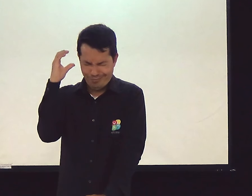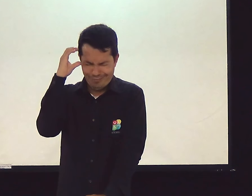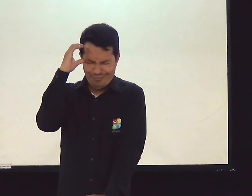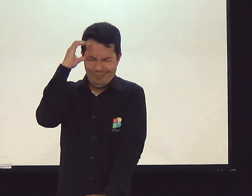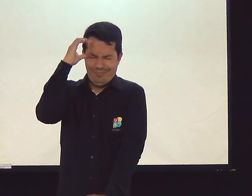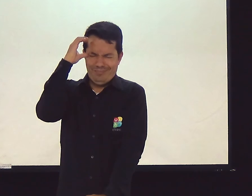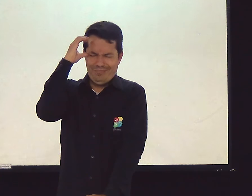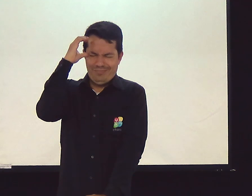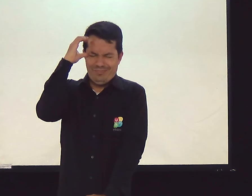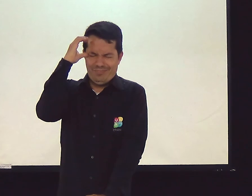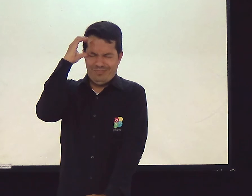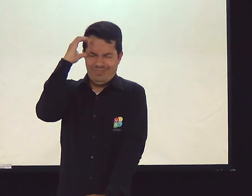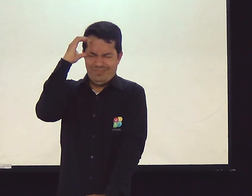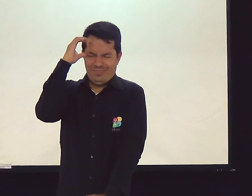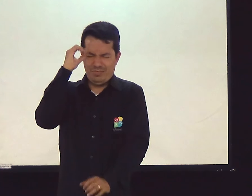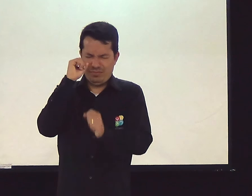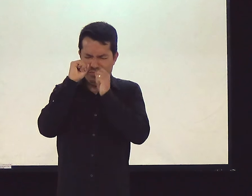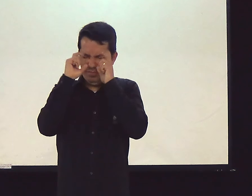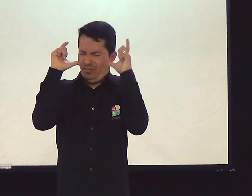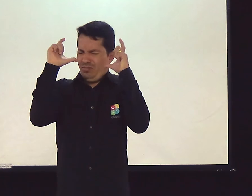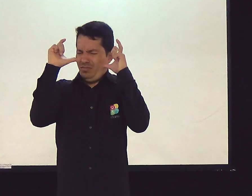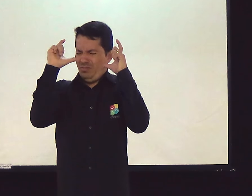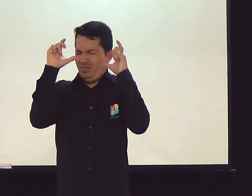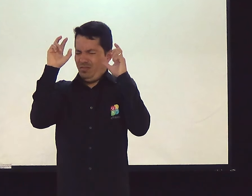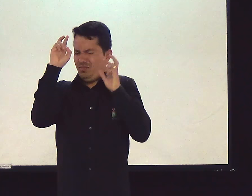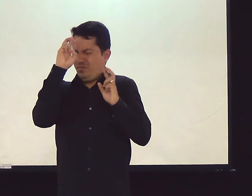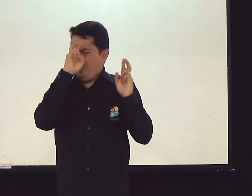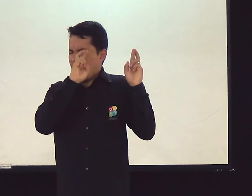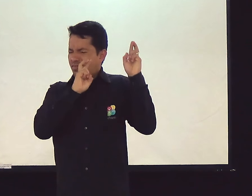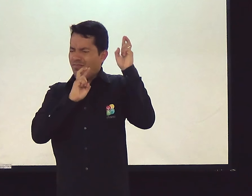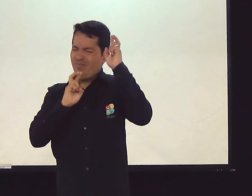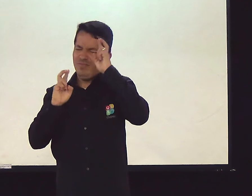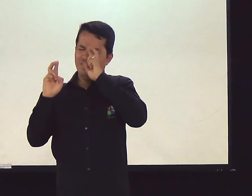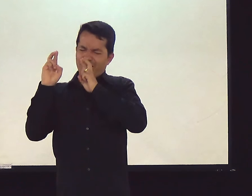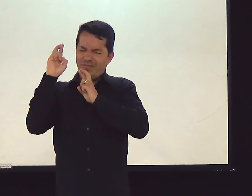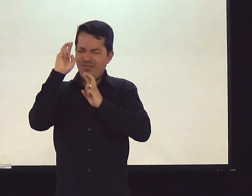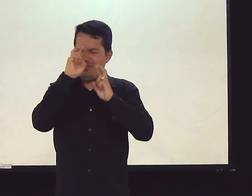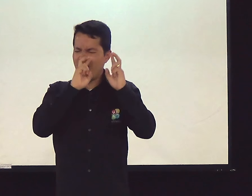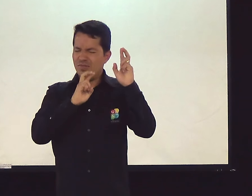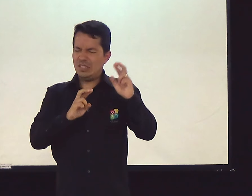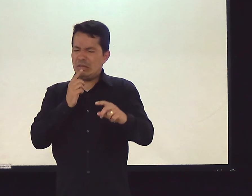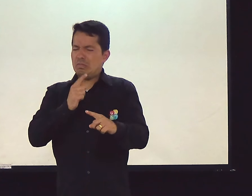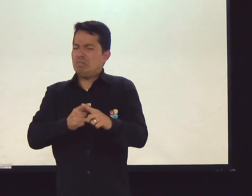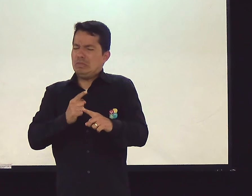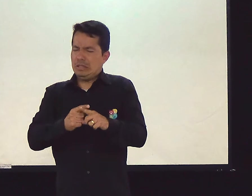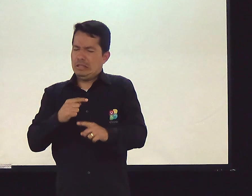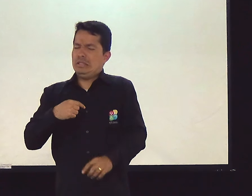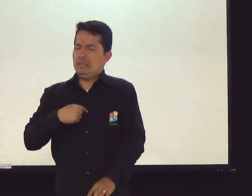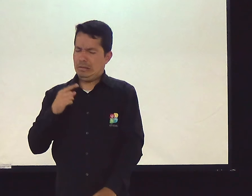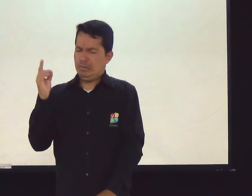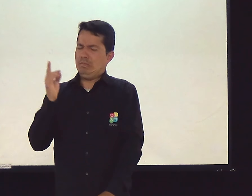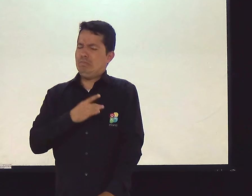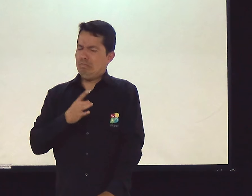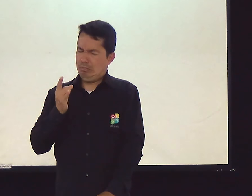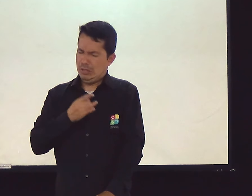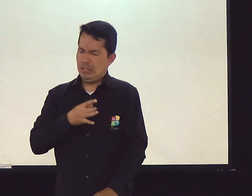Abençoa a nossa consciência. Para que nós possamos entender essas coisas, Deus. E começar a